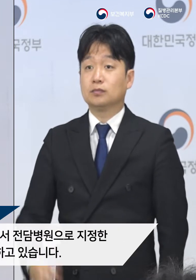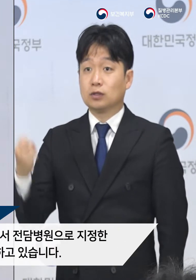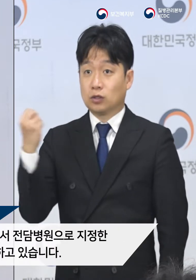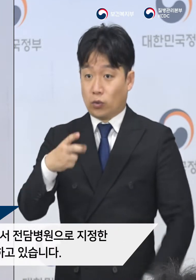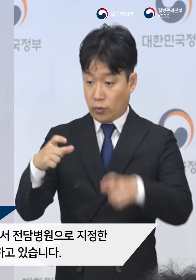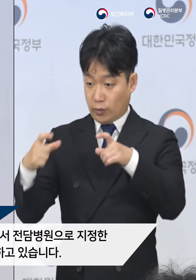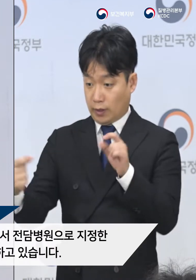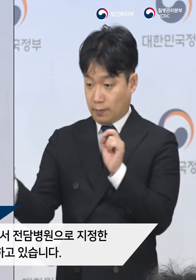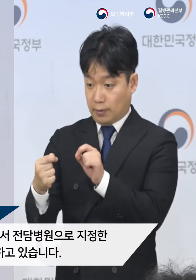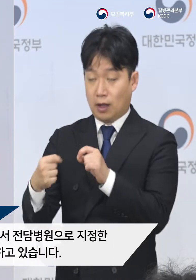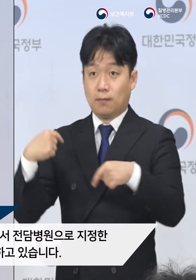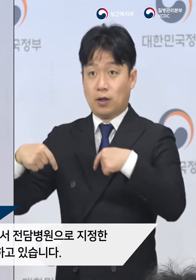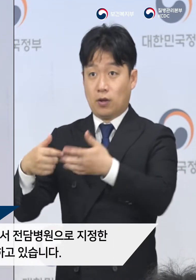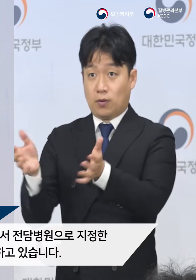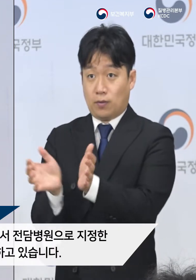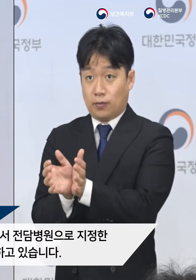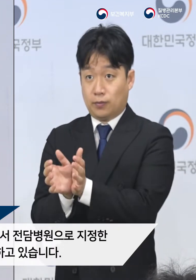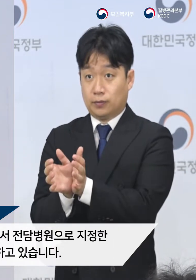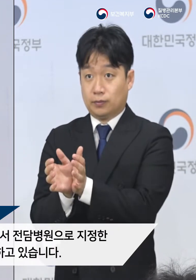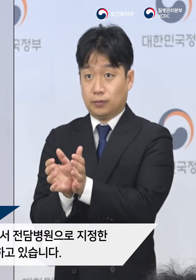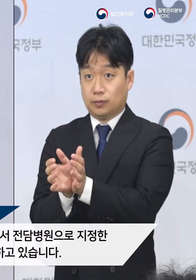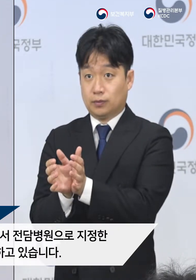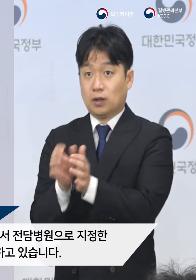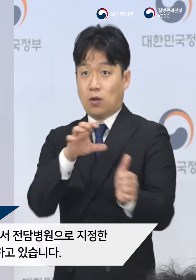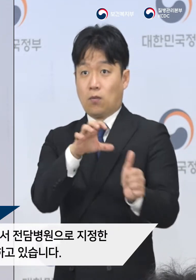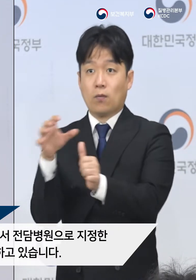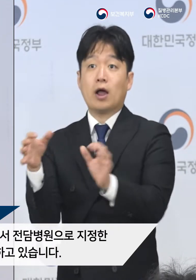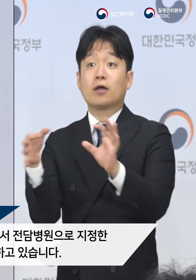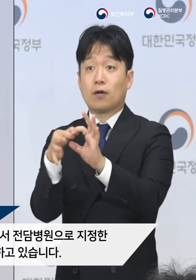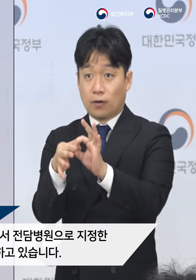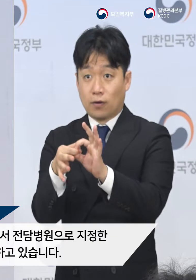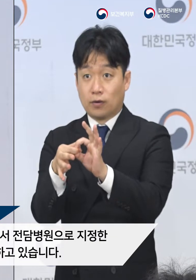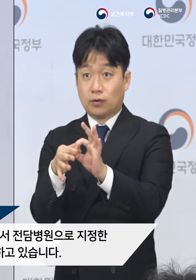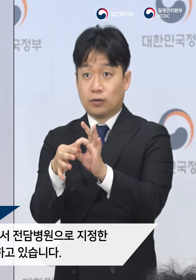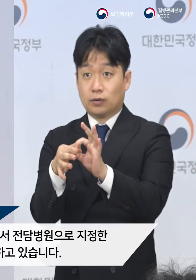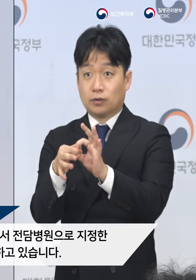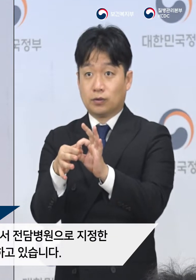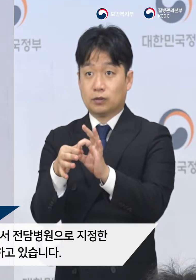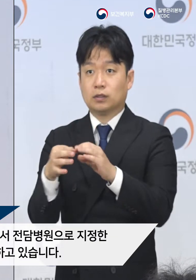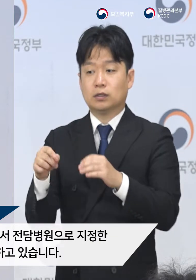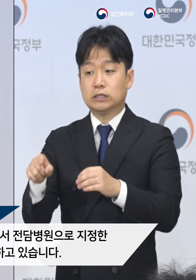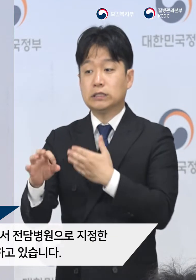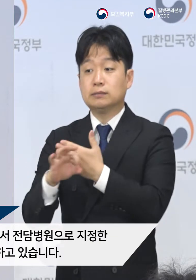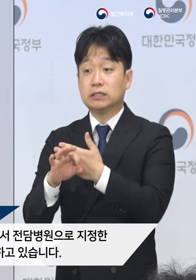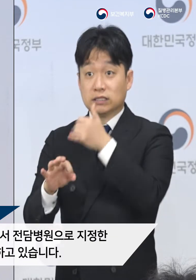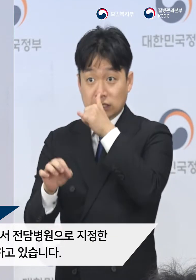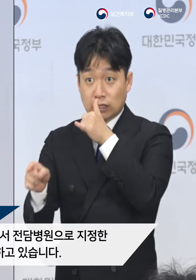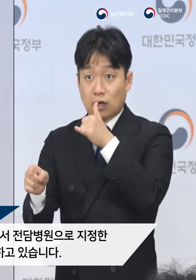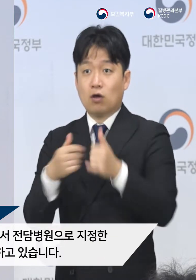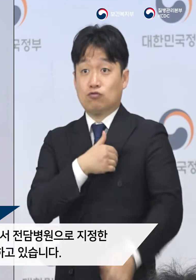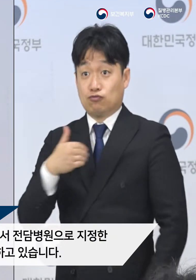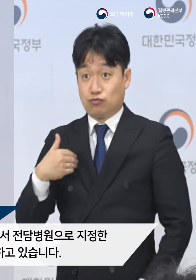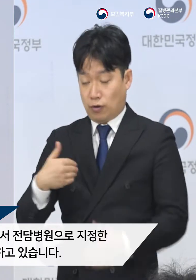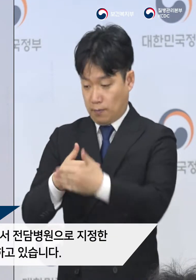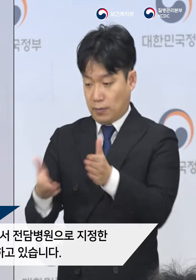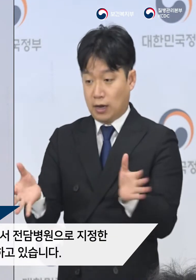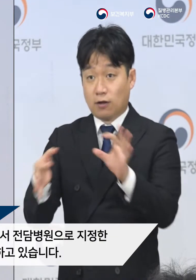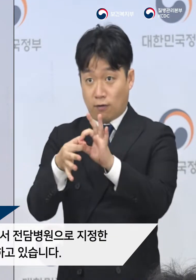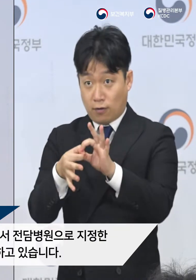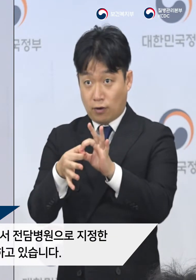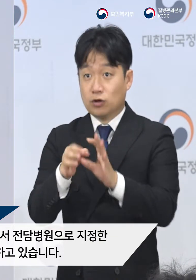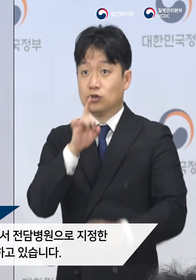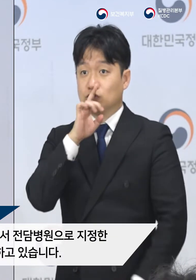또한 인근 지자체의 가용병상을 활용 협력과 중앙에서